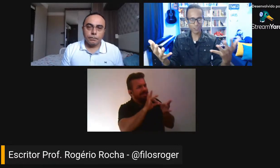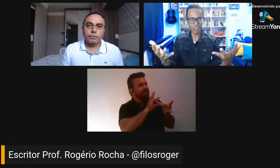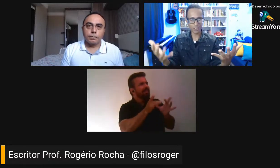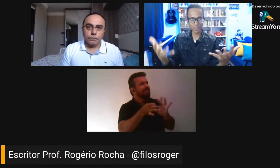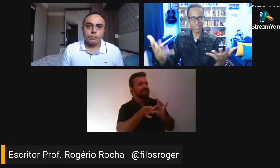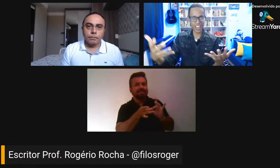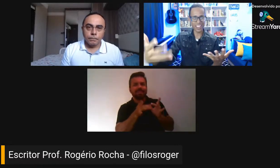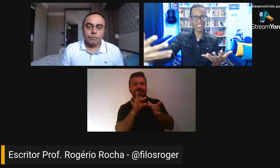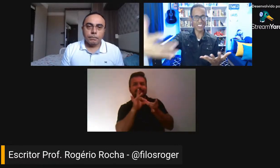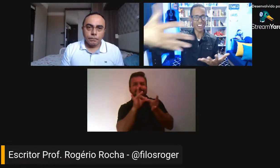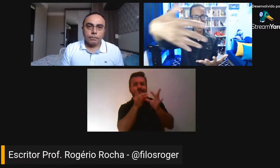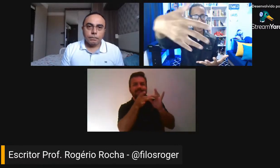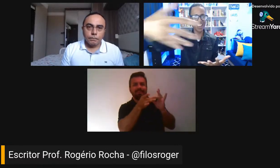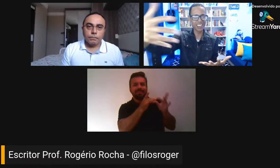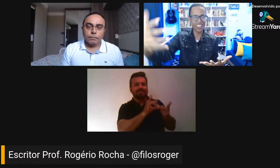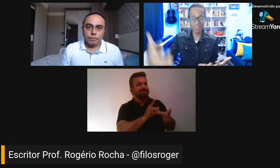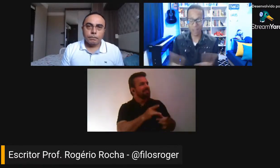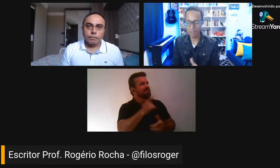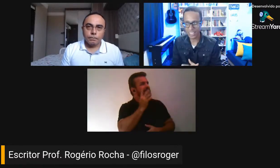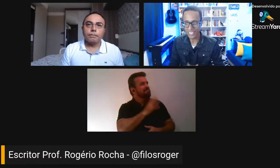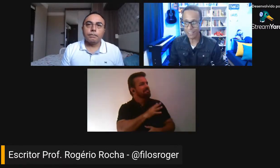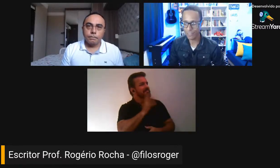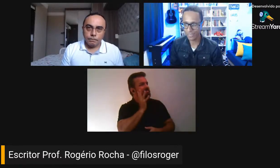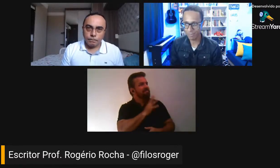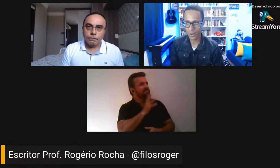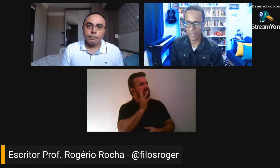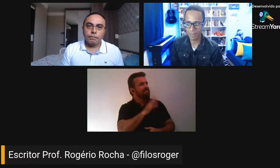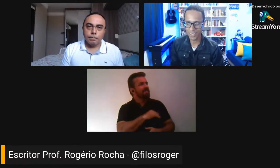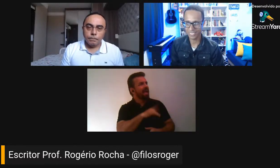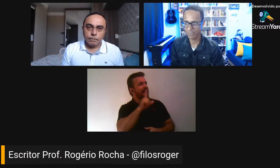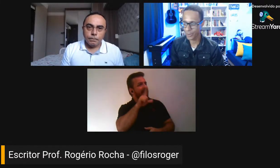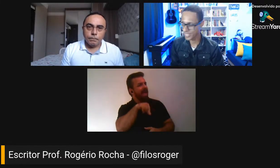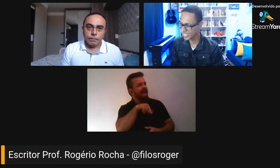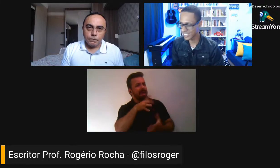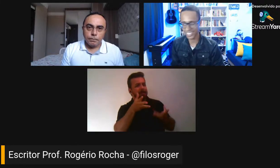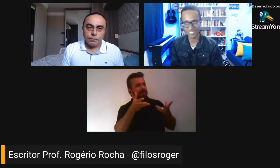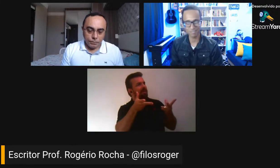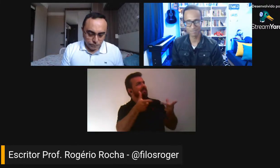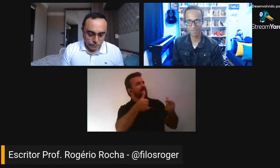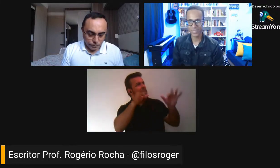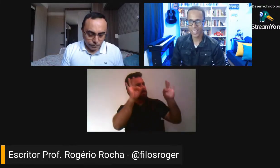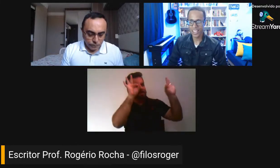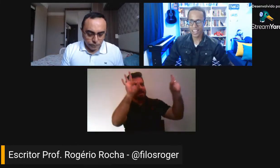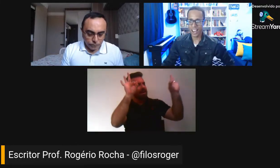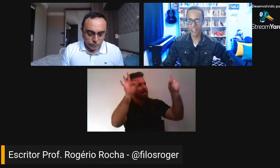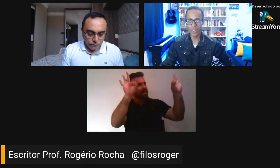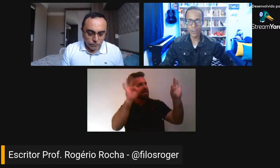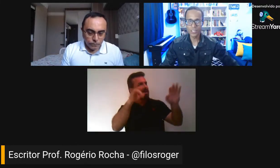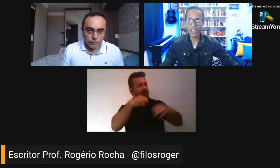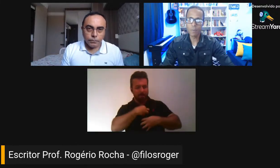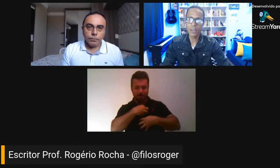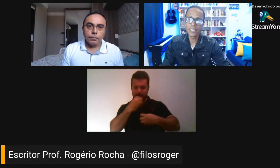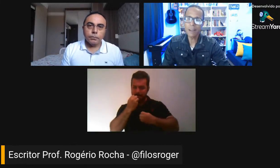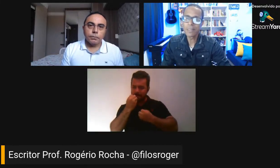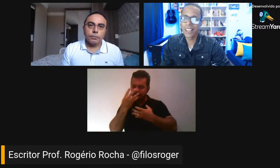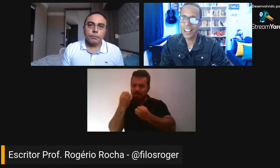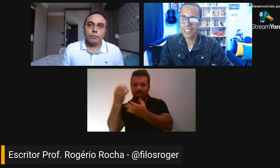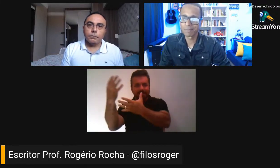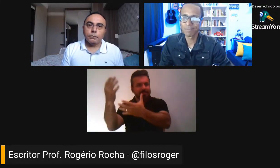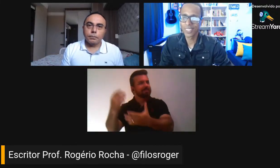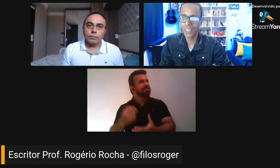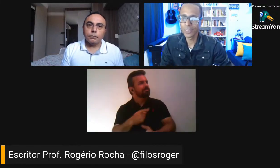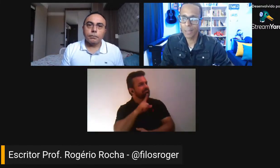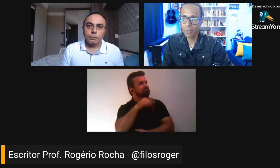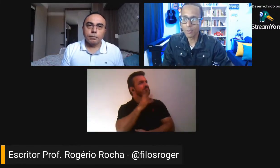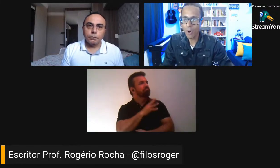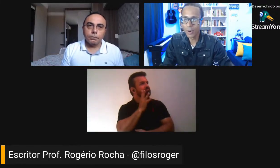e você consegue enxergar, né? É magnífico, poema, poesia. Agora, Rogério, para terminar,